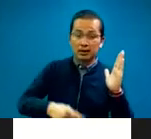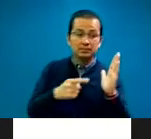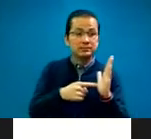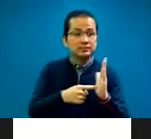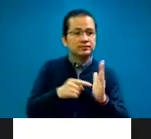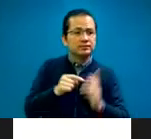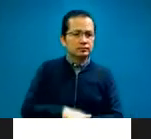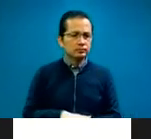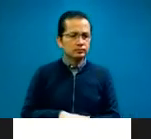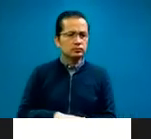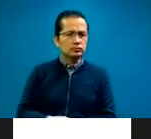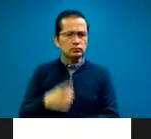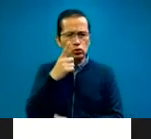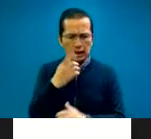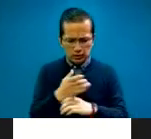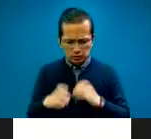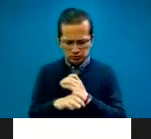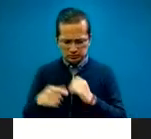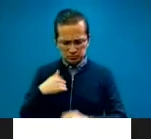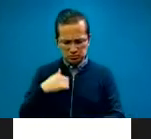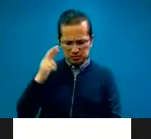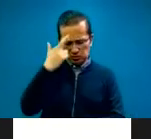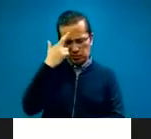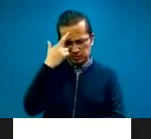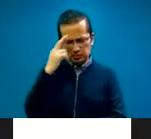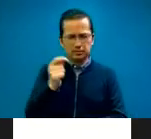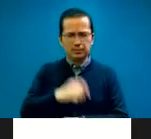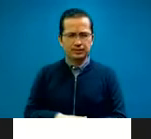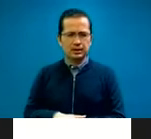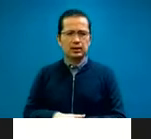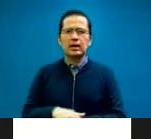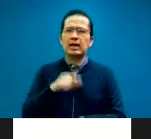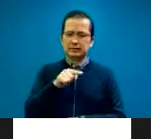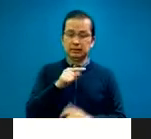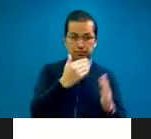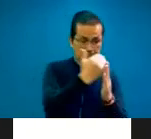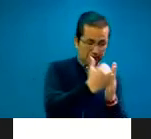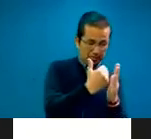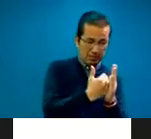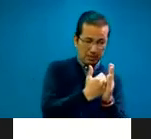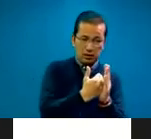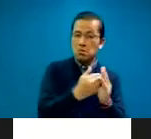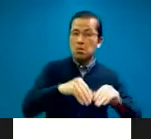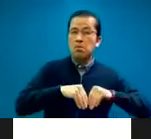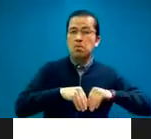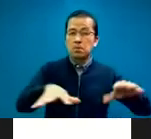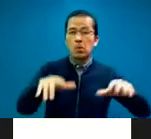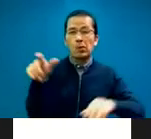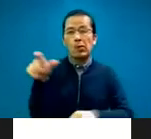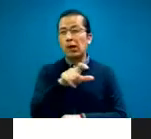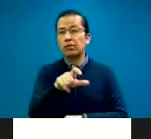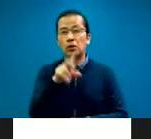estos estándares se publicaron en el 2002. Yo inicié como intérprete médico en el año